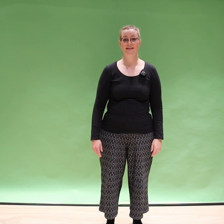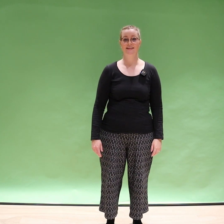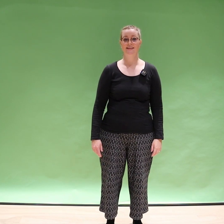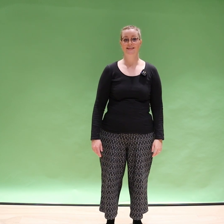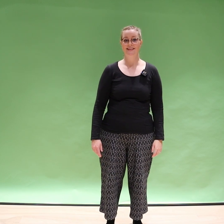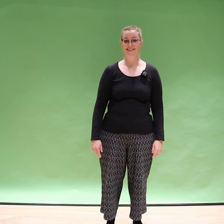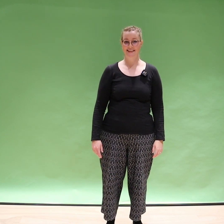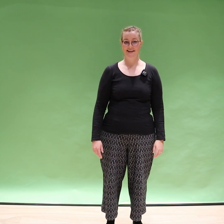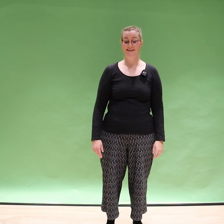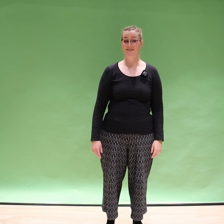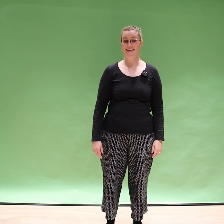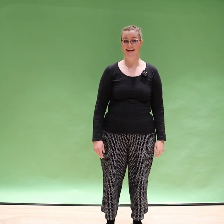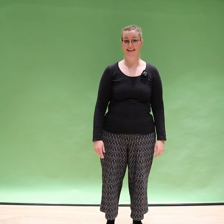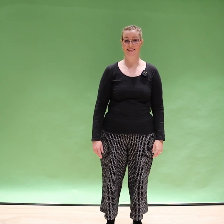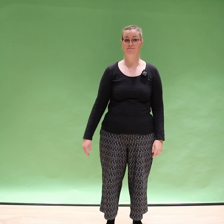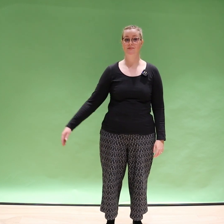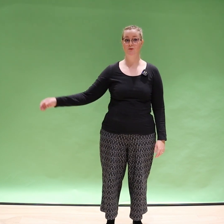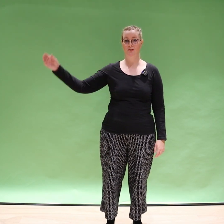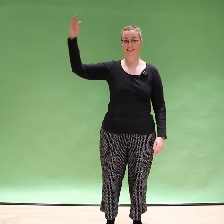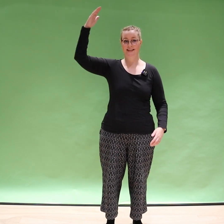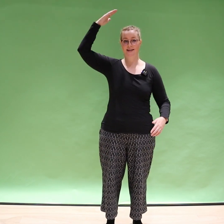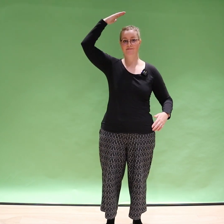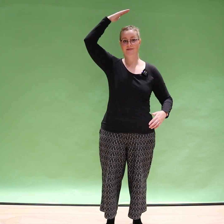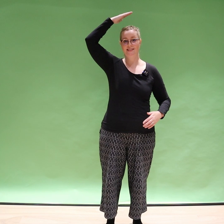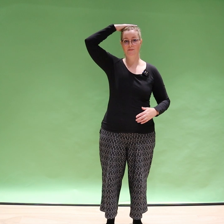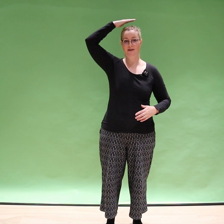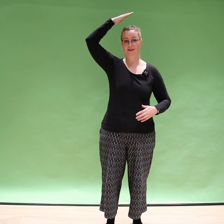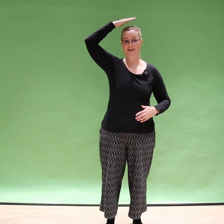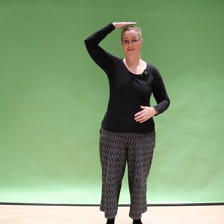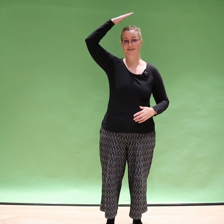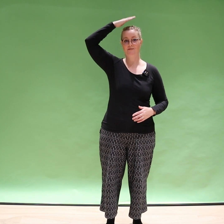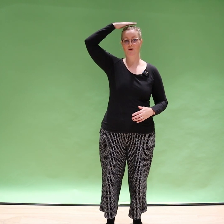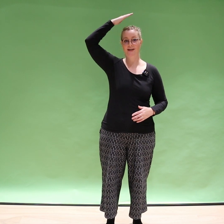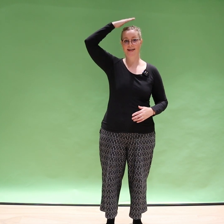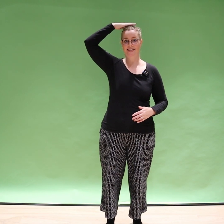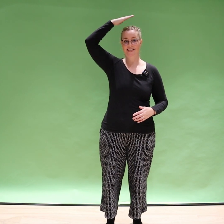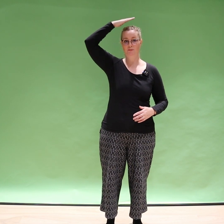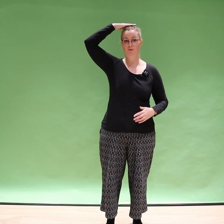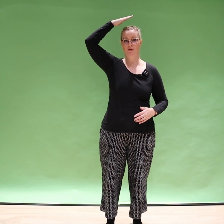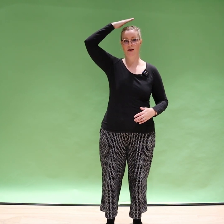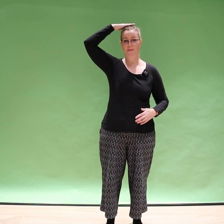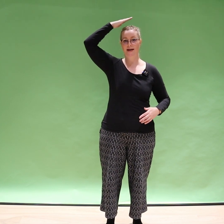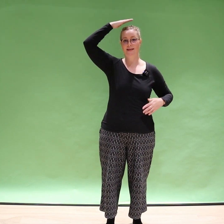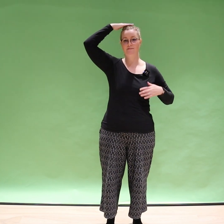Sitten nämä kaksi liikettä yhdistetään samaan aikaan. Oikea käsi taputtaa päätä